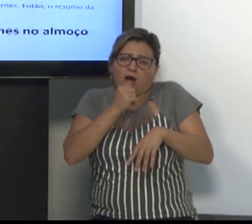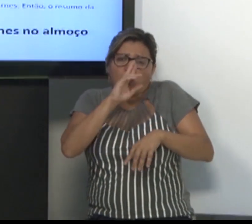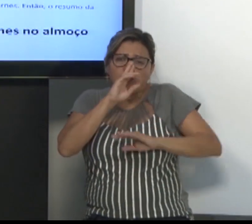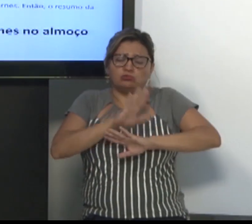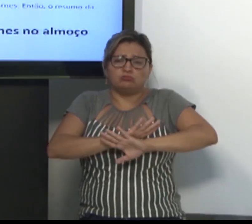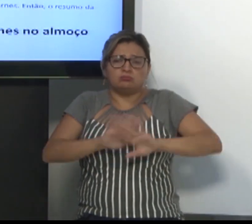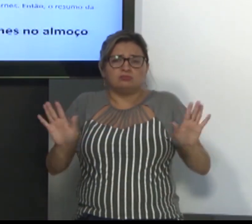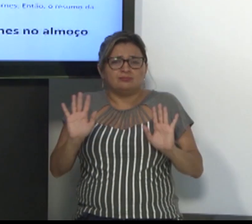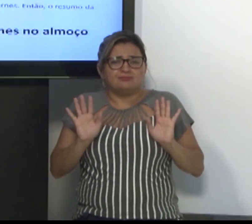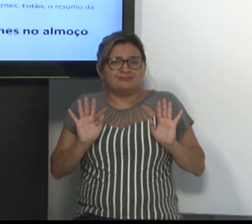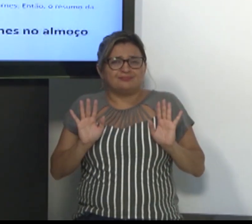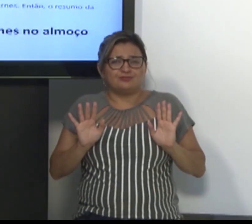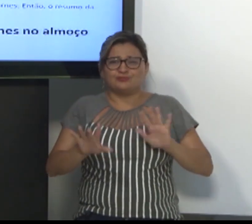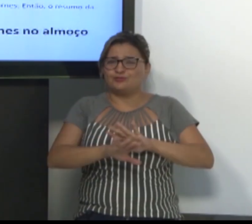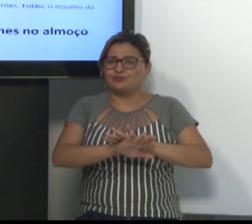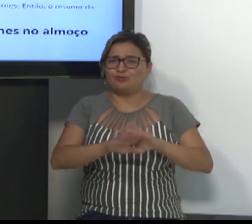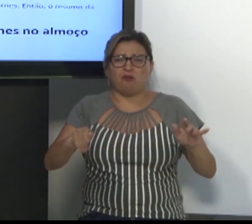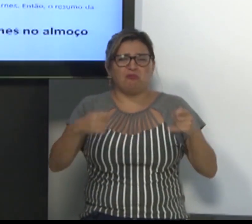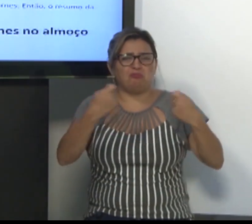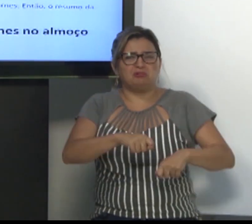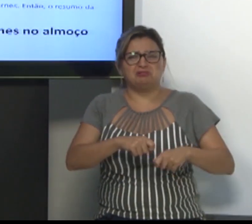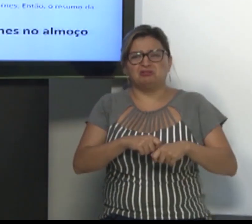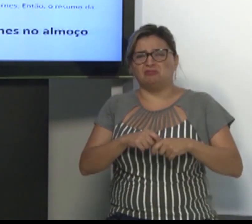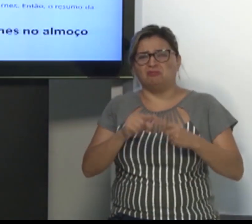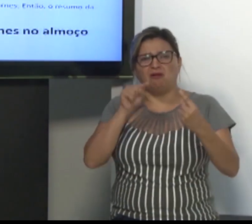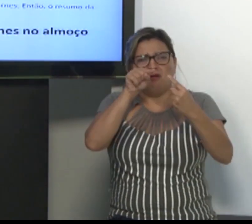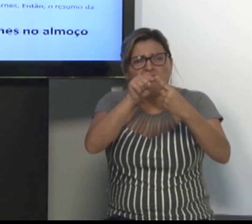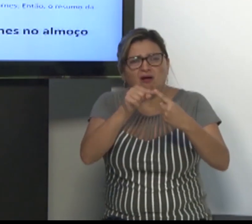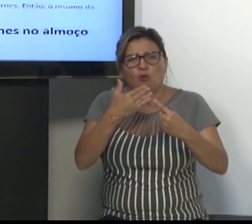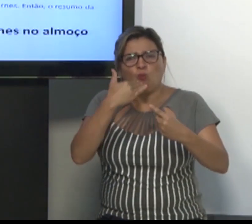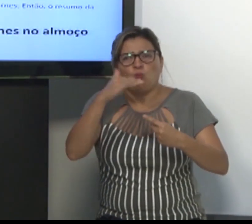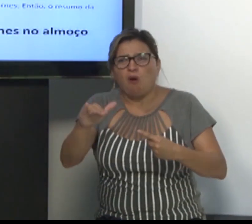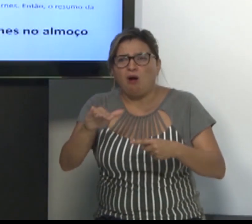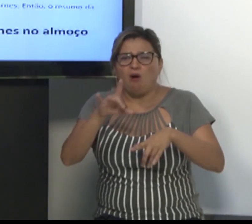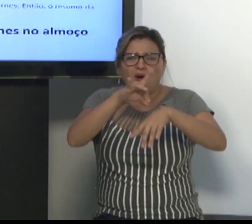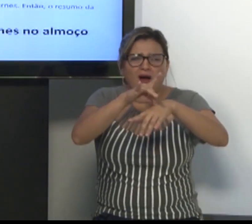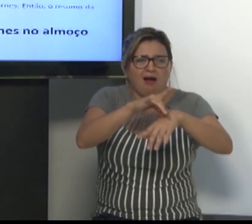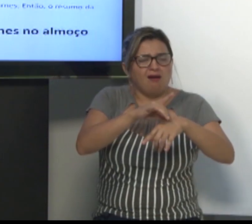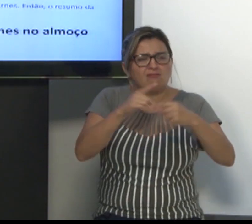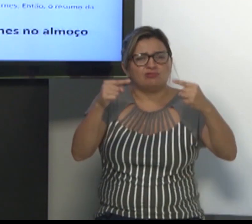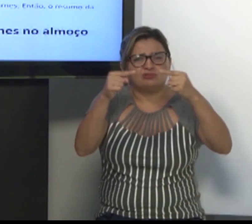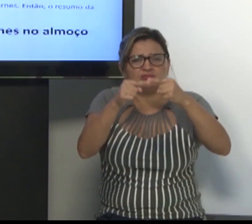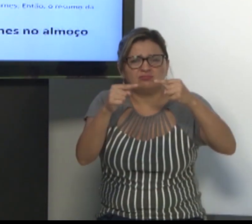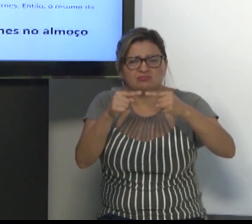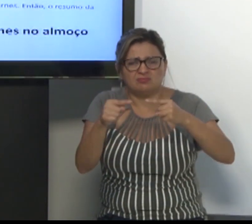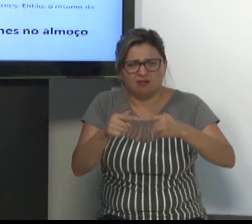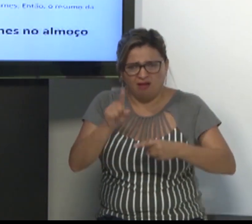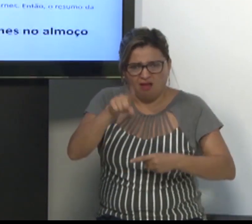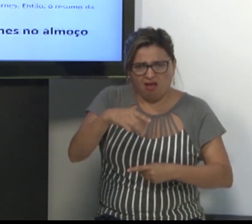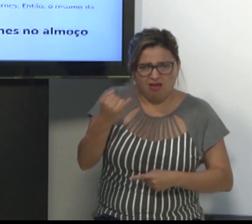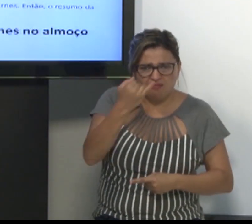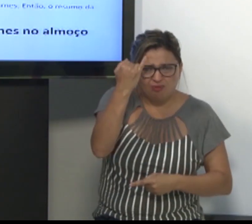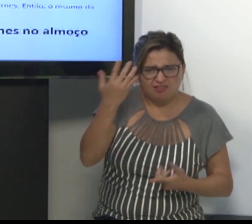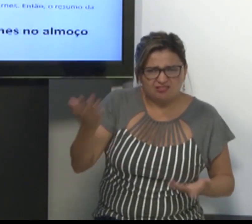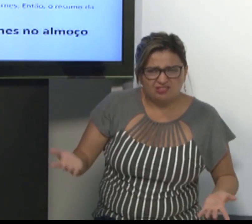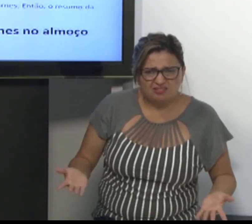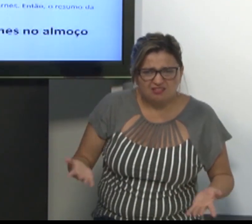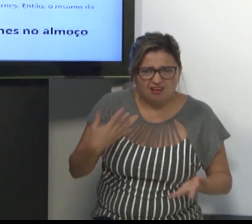Então, eu consigo sintetizar. Pedro comeu carnes no almoço. O plural de